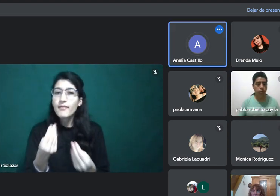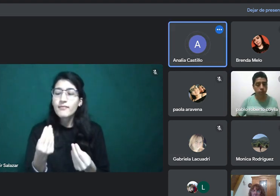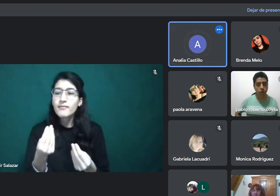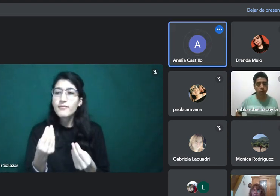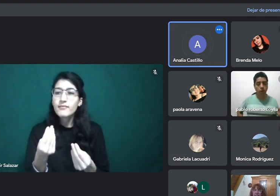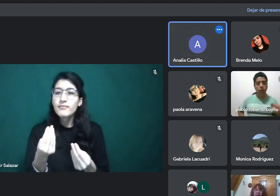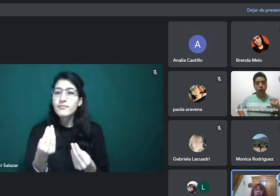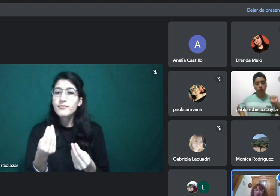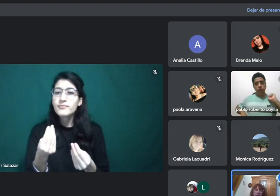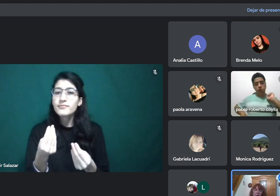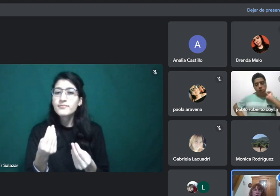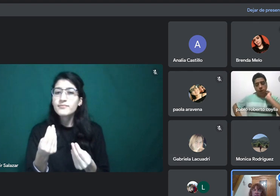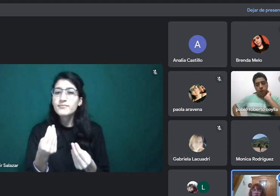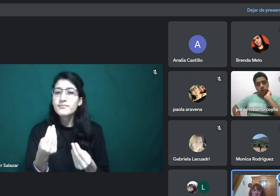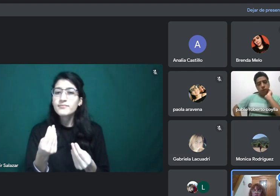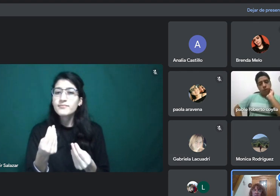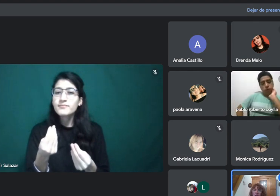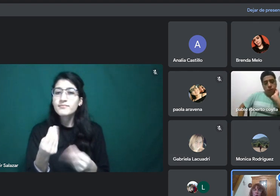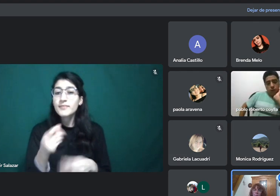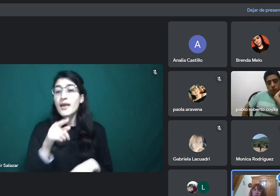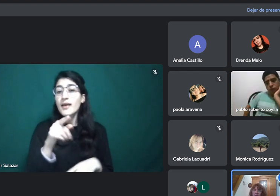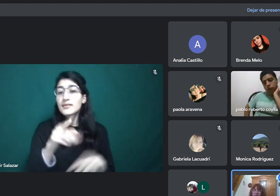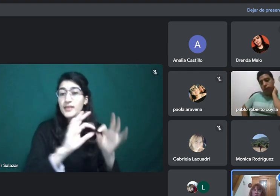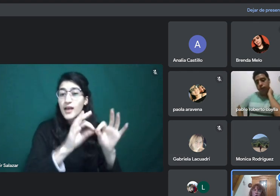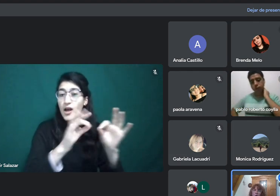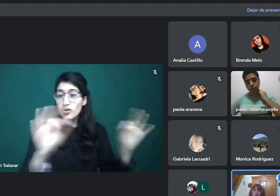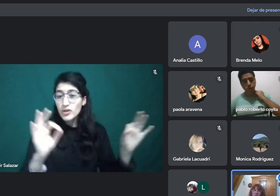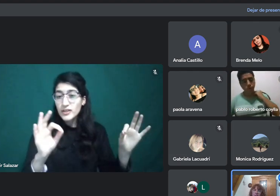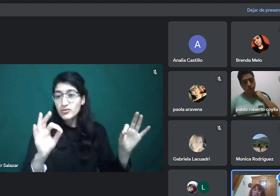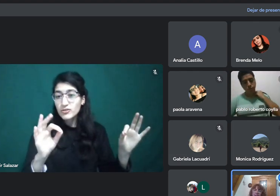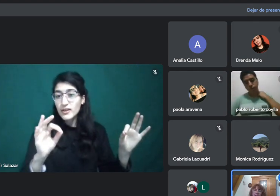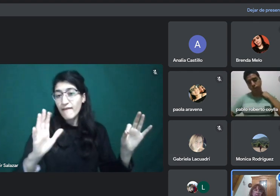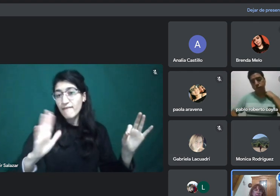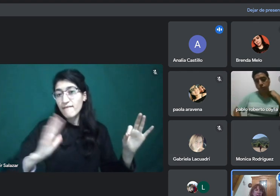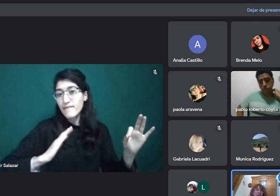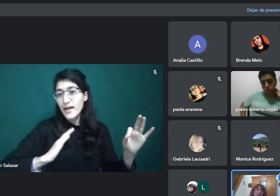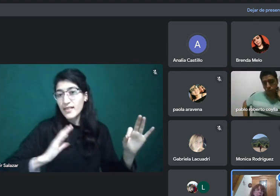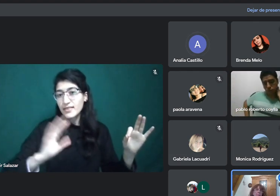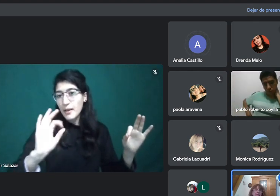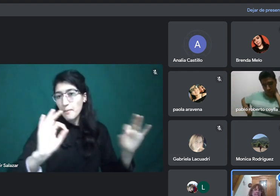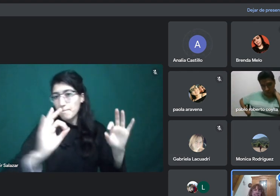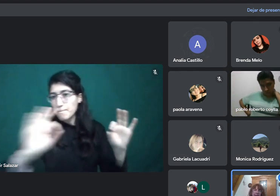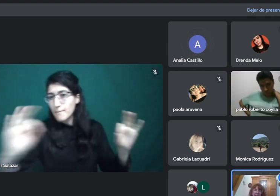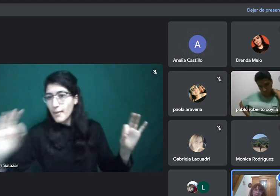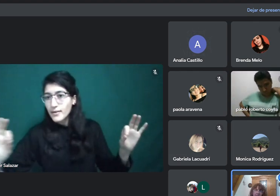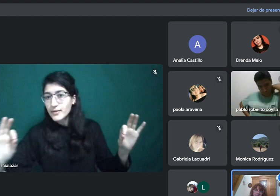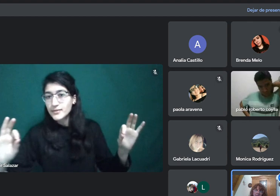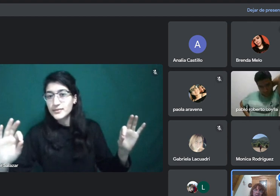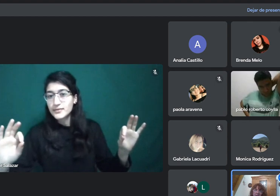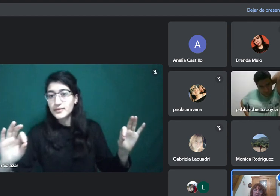que esa oración está incompleta o si está adelante es que empieza,